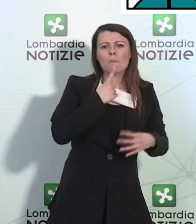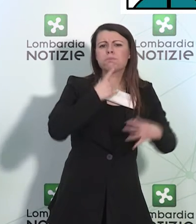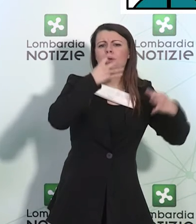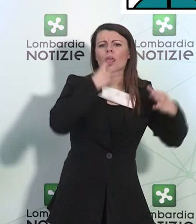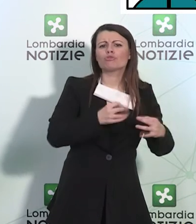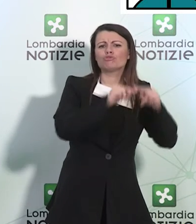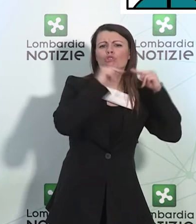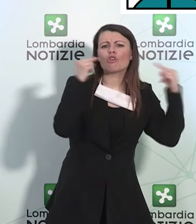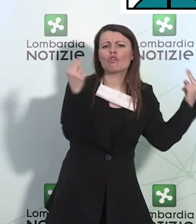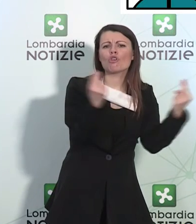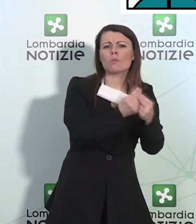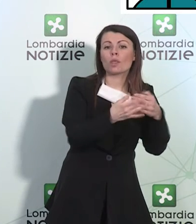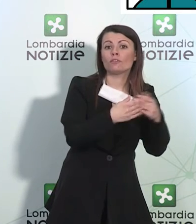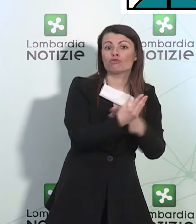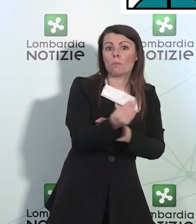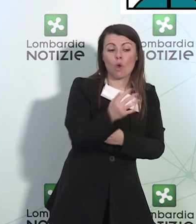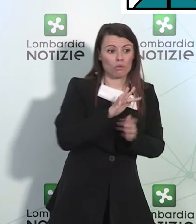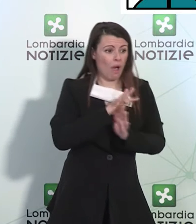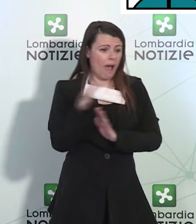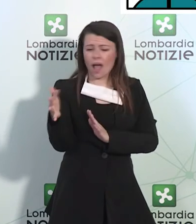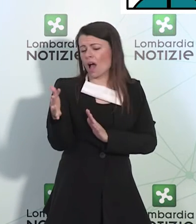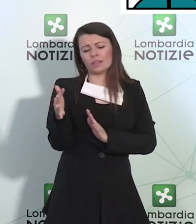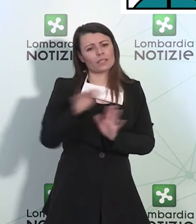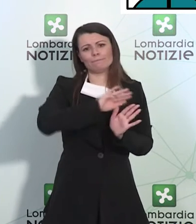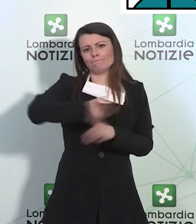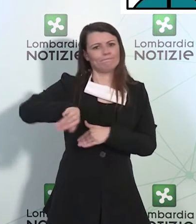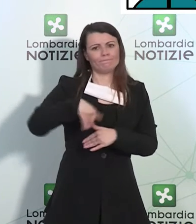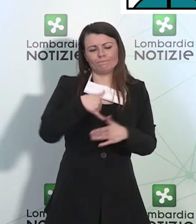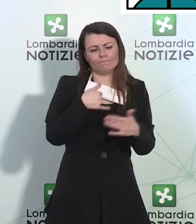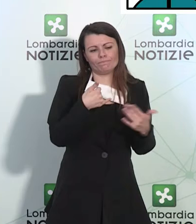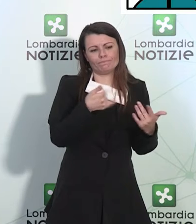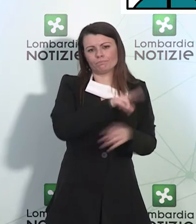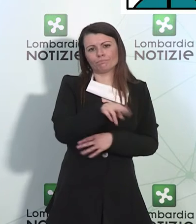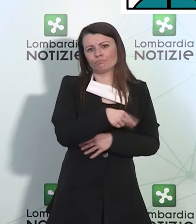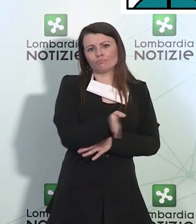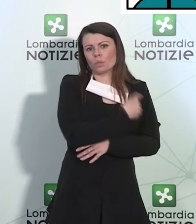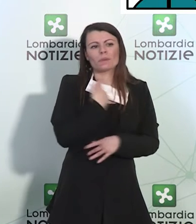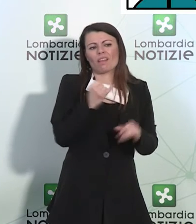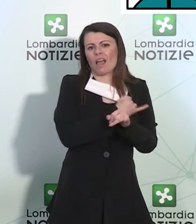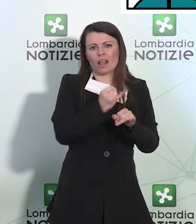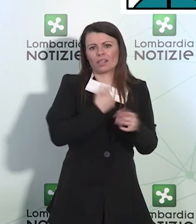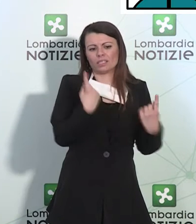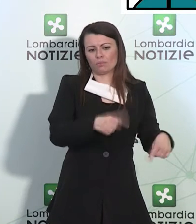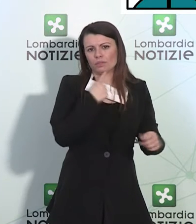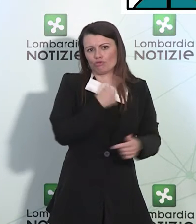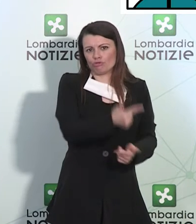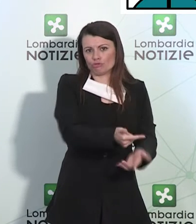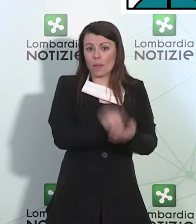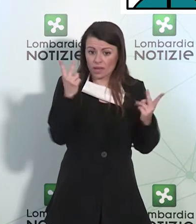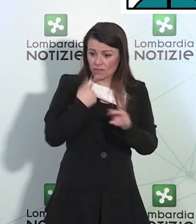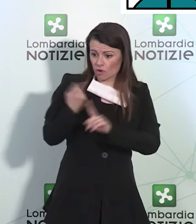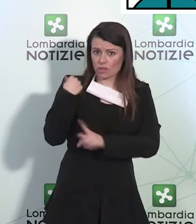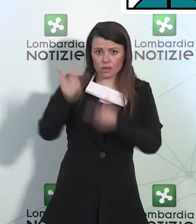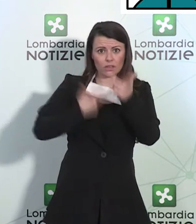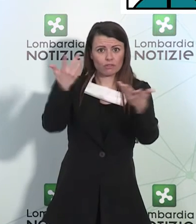Gli altri sono stati tutti scartati perché non hanno queste caratteristiche. Tant'è vero che, come dicevo ieri,